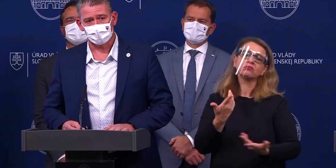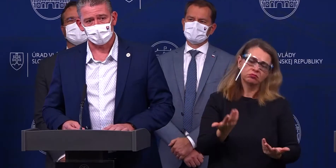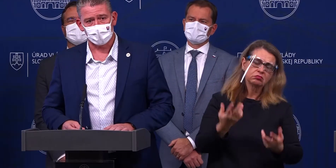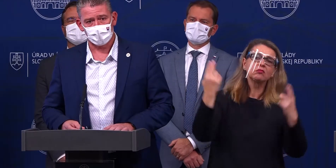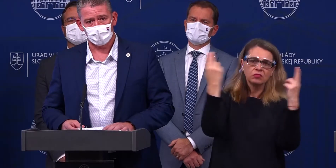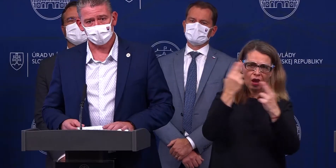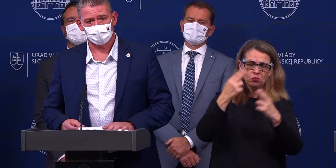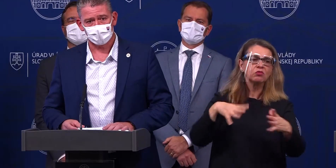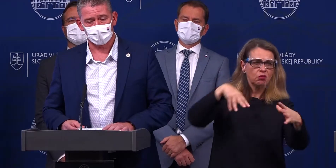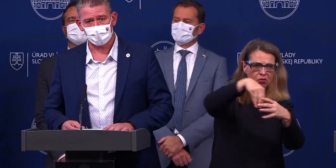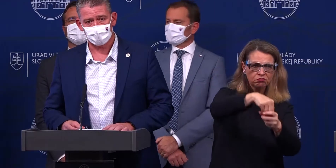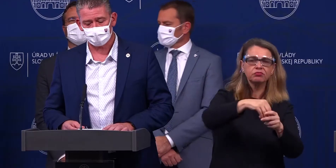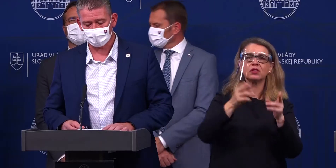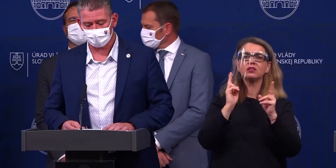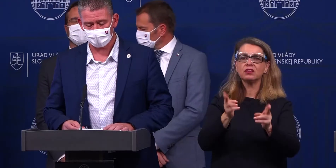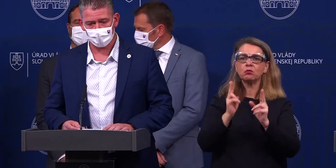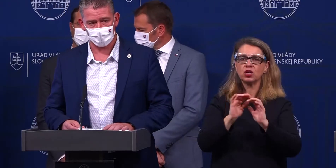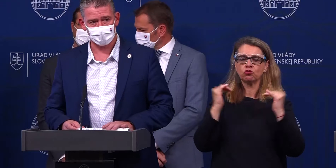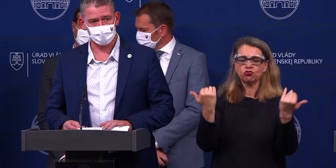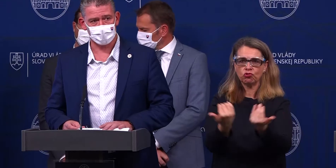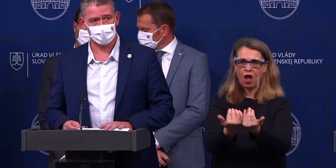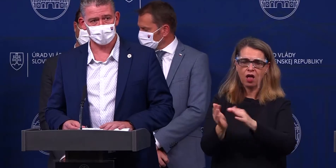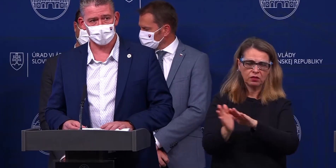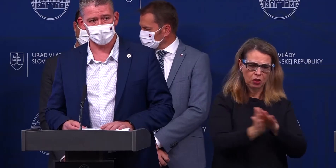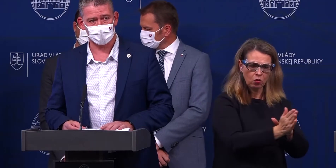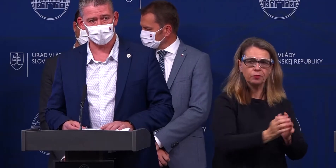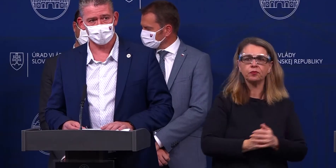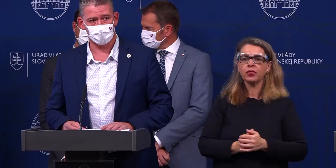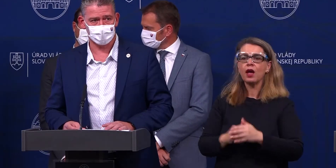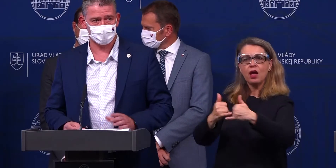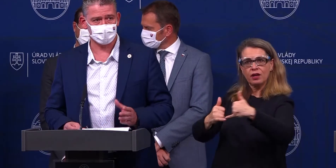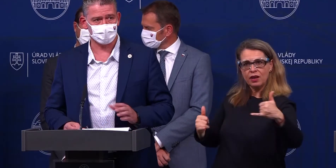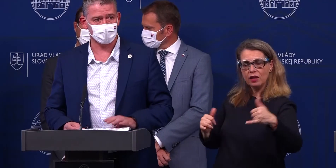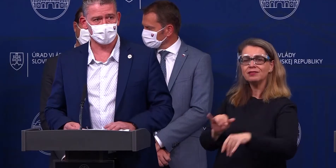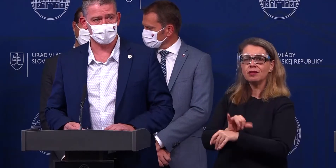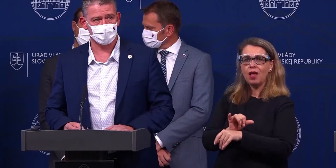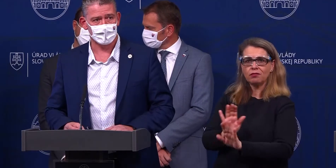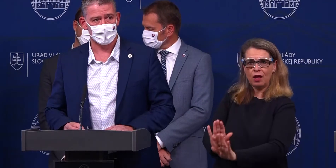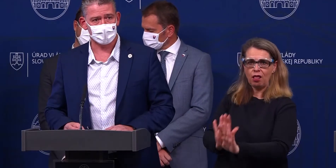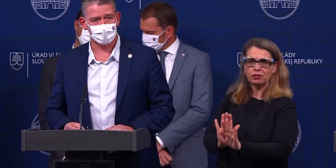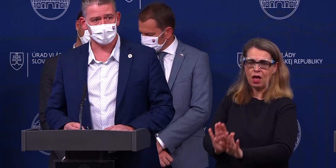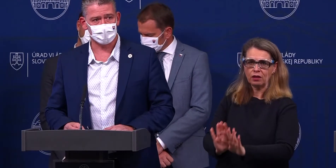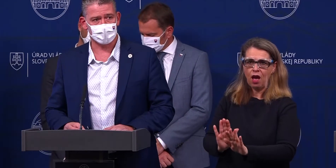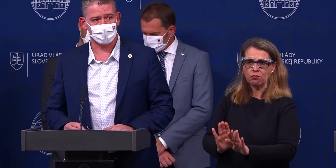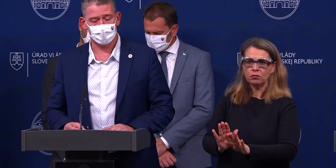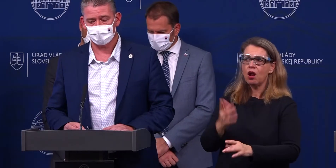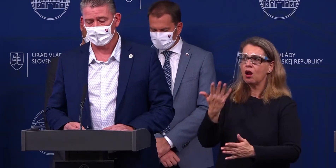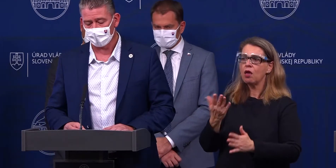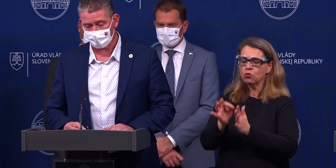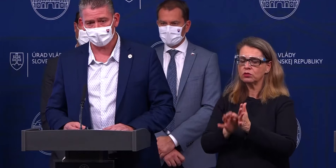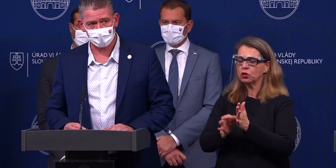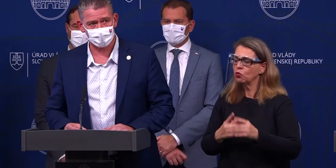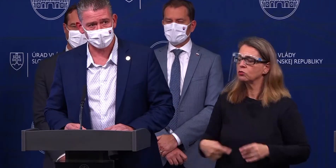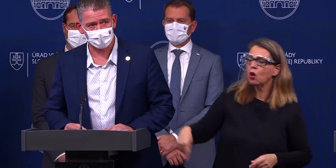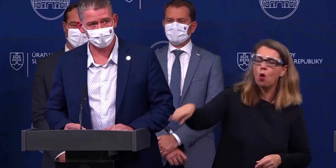Čo sa týka hranic, nie hranice, zatiaľ nechávame tak, ako boli, pretože tá situácia aj v okolitých krajinách,